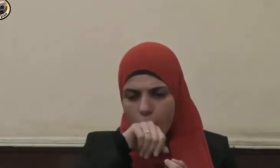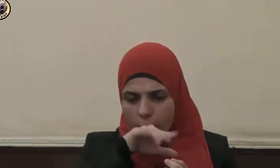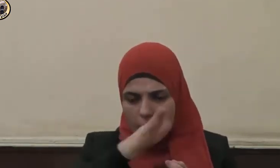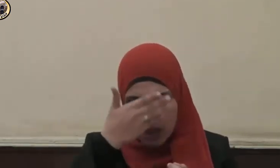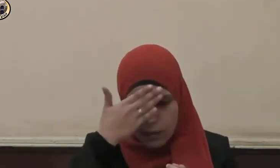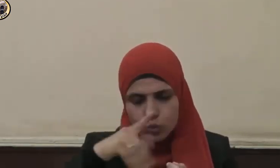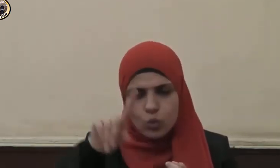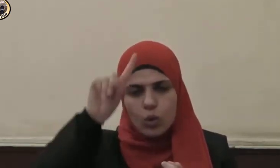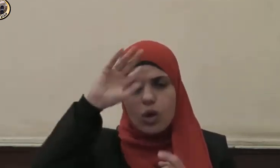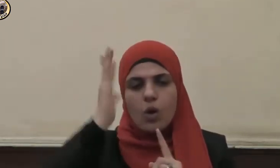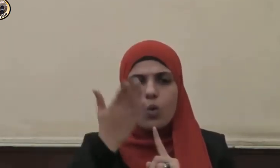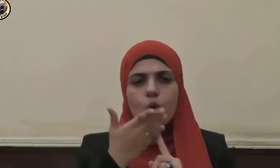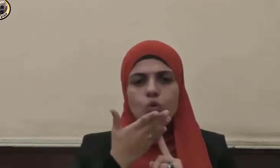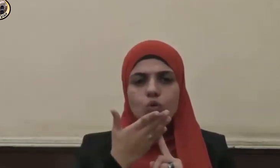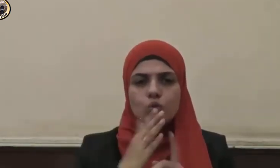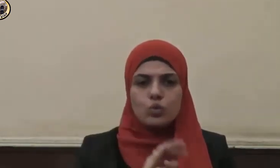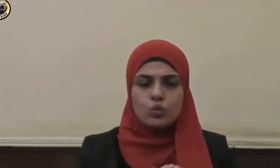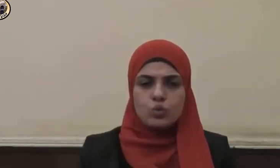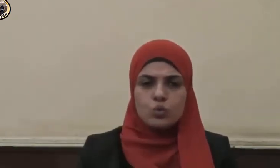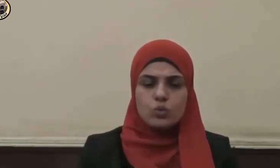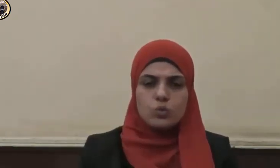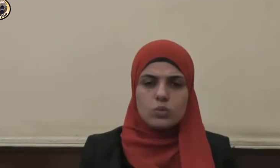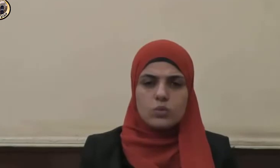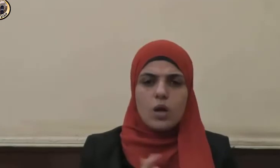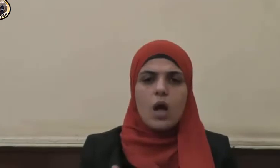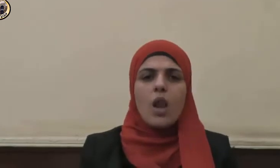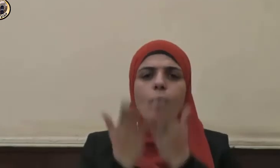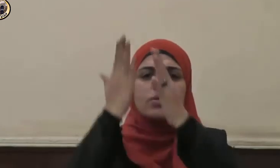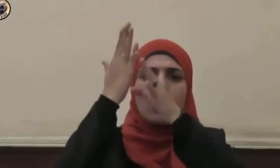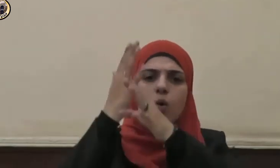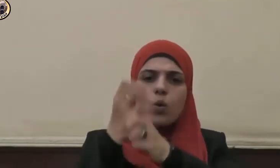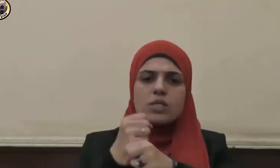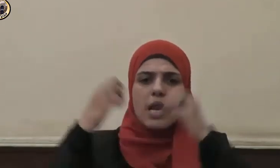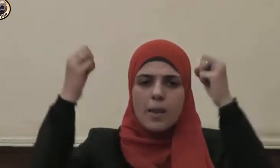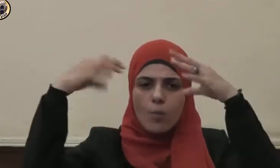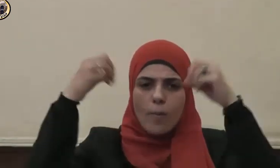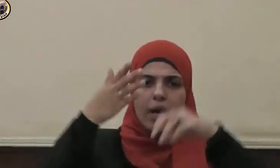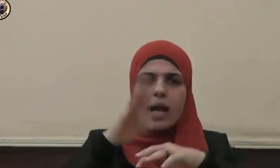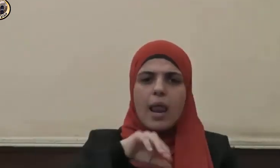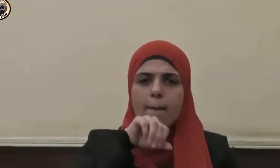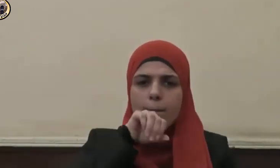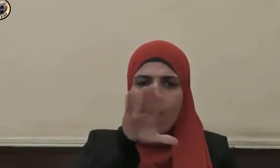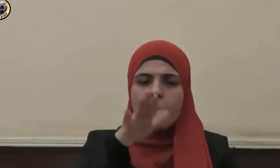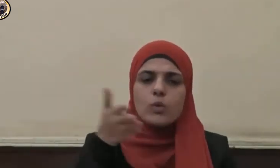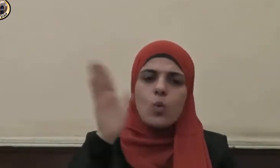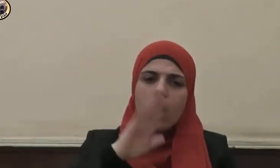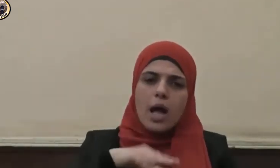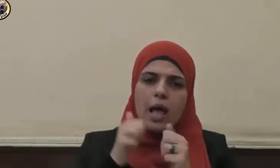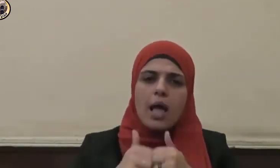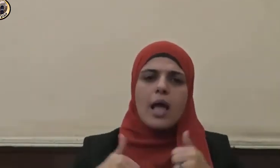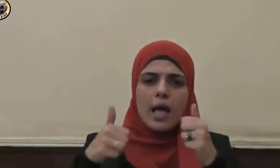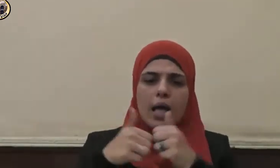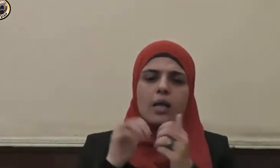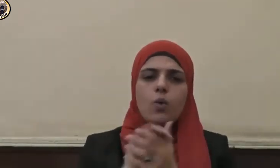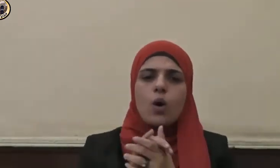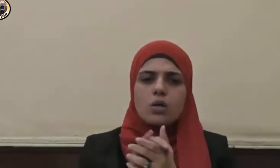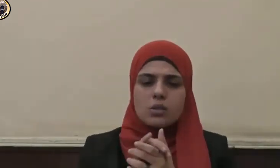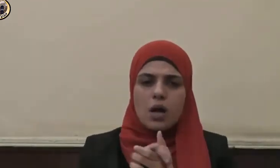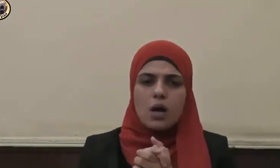محمدا عبده ورسوله اللهم صل وسلم وبارك عليه وعلى آله وصحبه